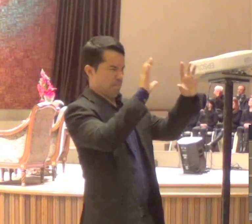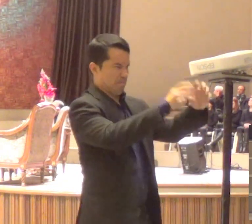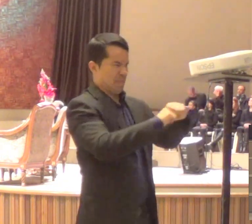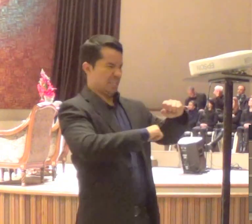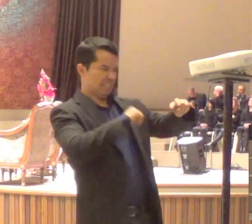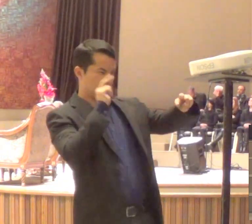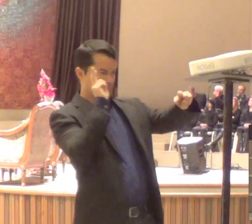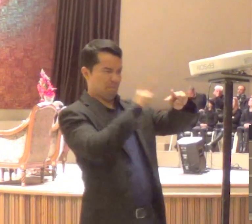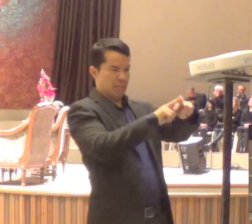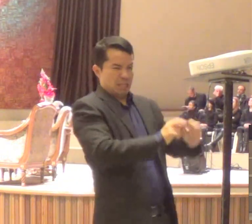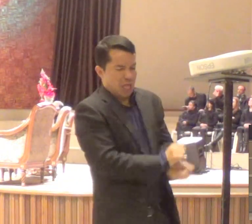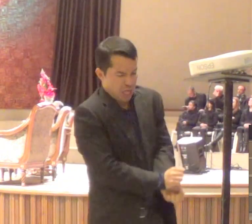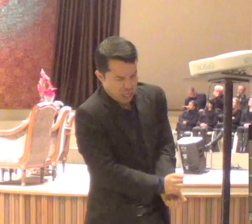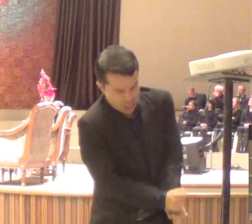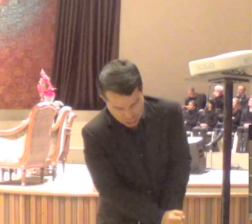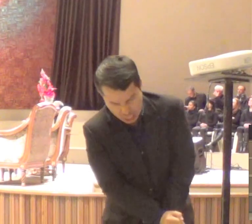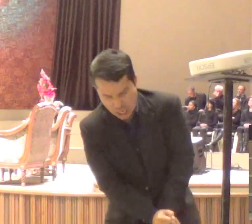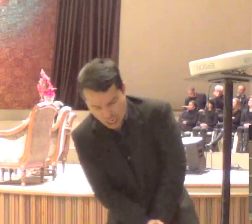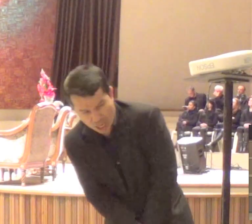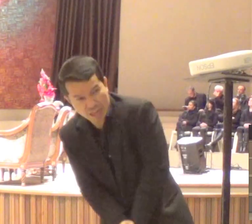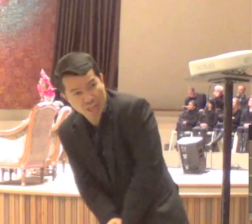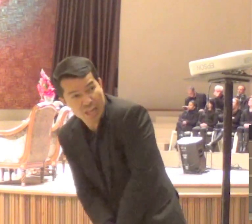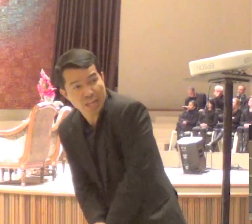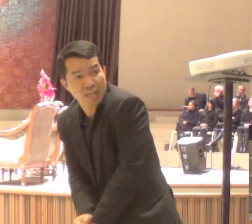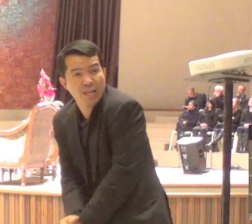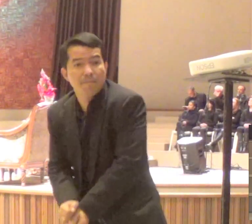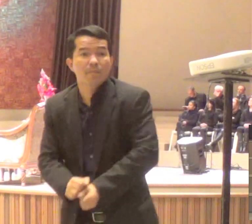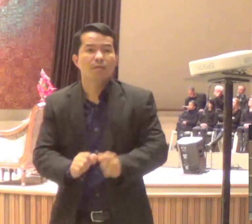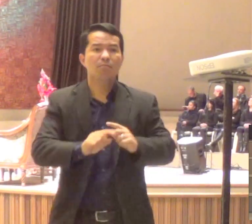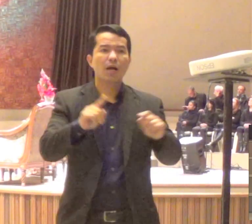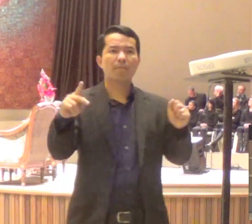e Pedro estava cheio, de autossuficiência,